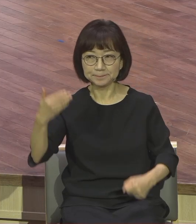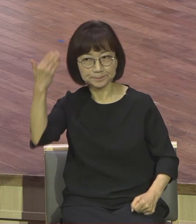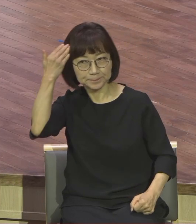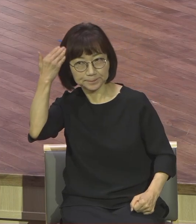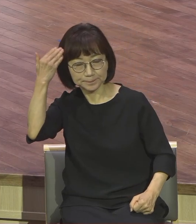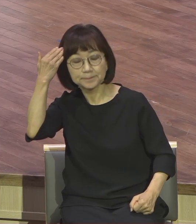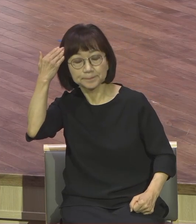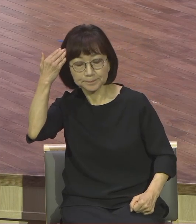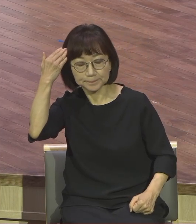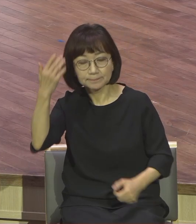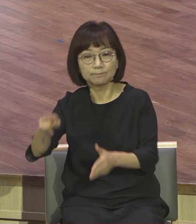신신학입니다.